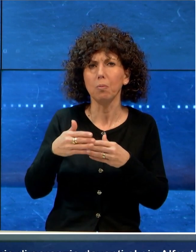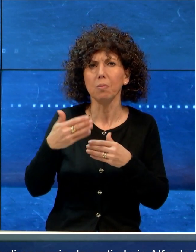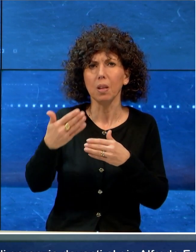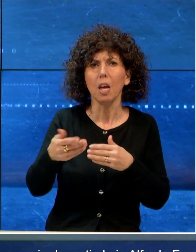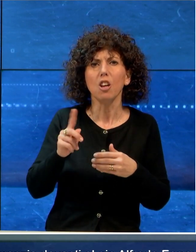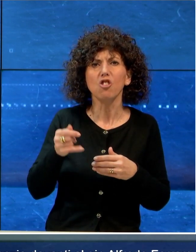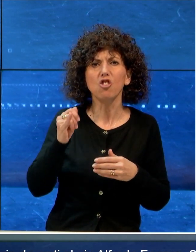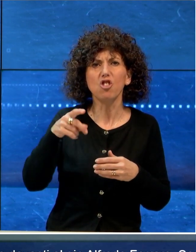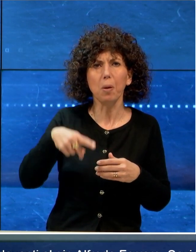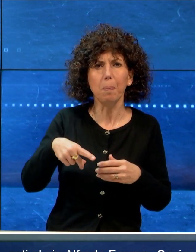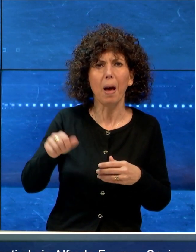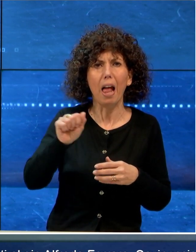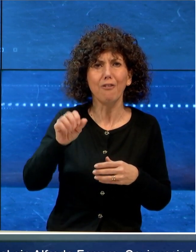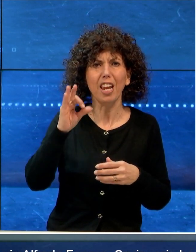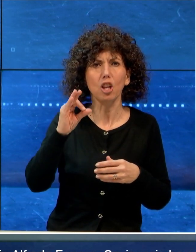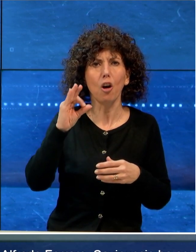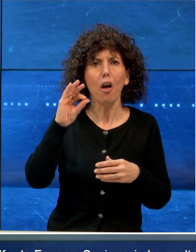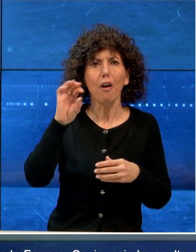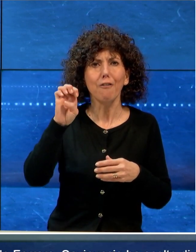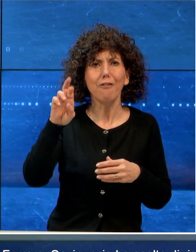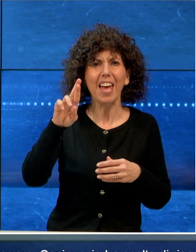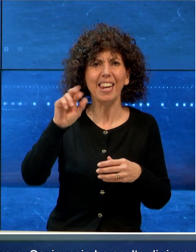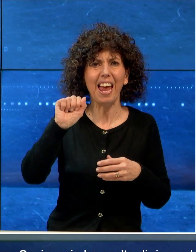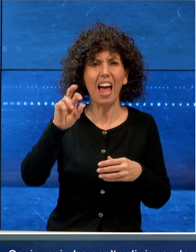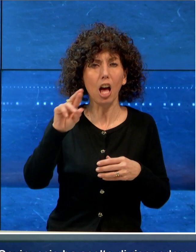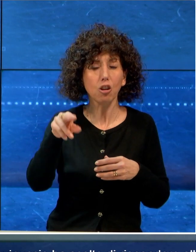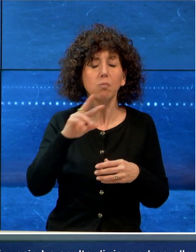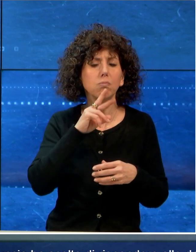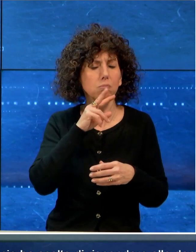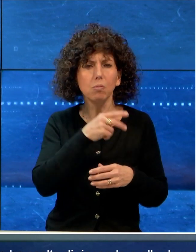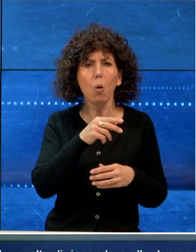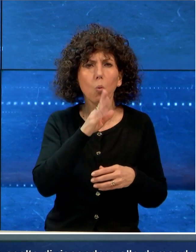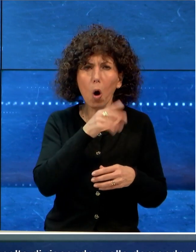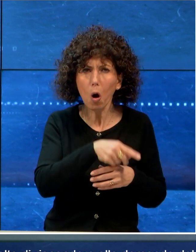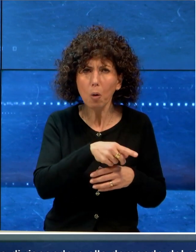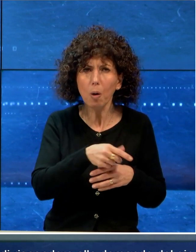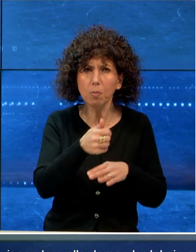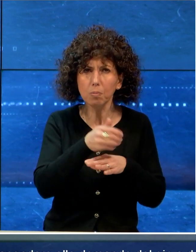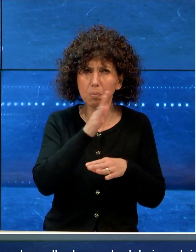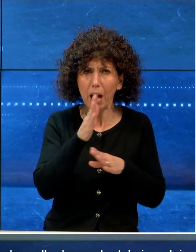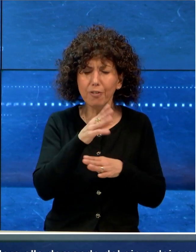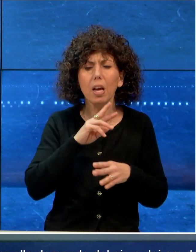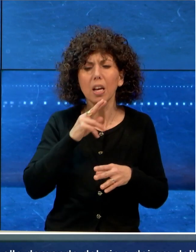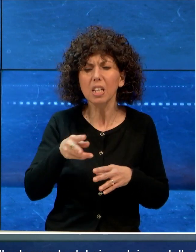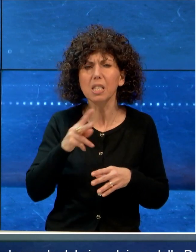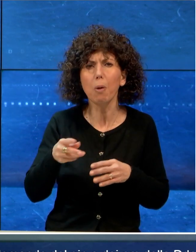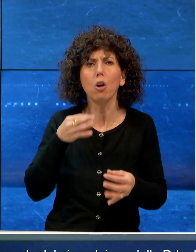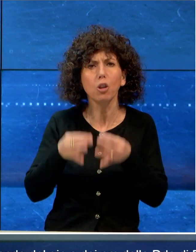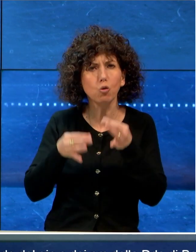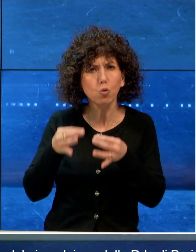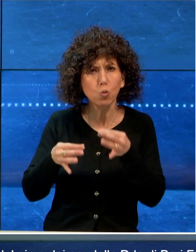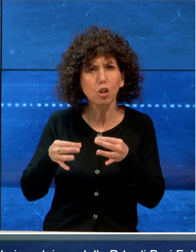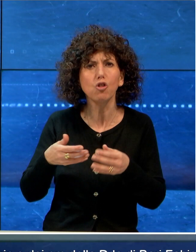Alfredo Ferraro. Savinuccio ha scelto di rispondere alle domande del giudice e dei pubblici